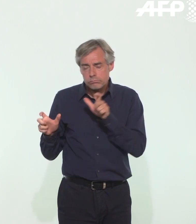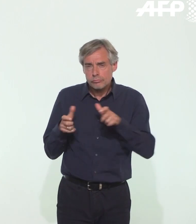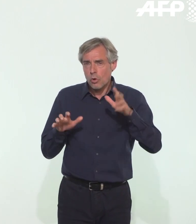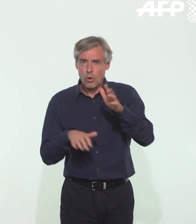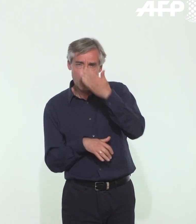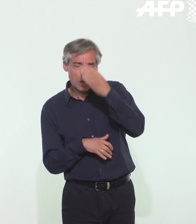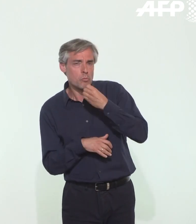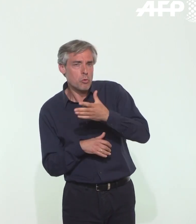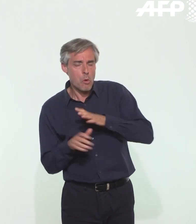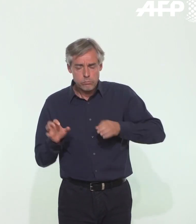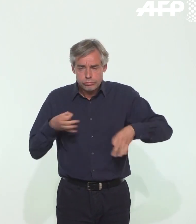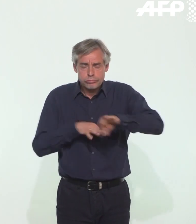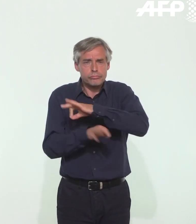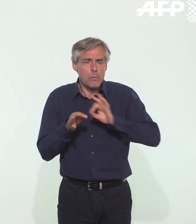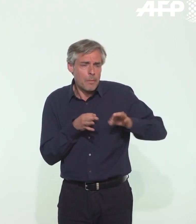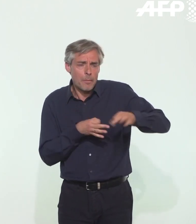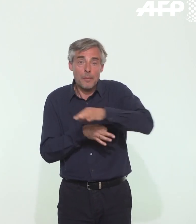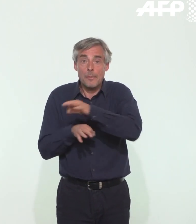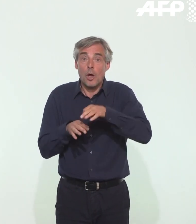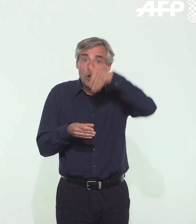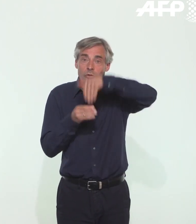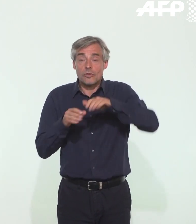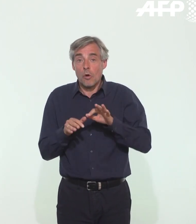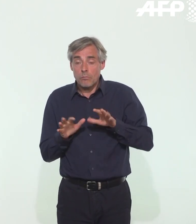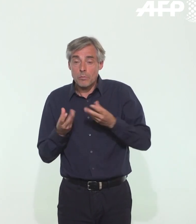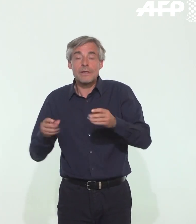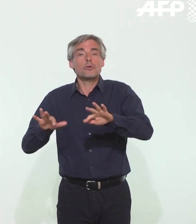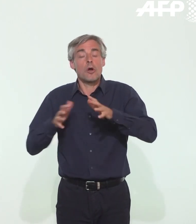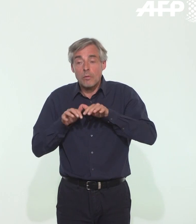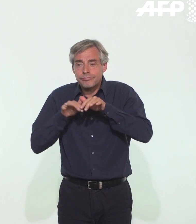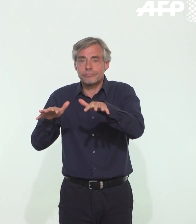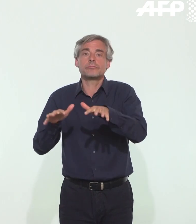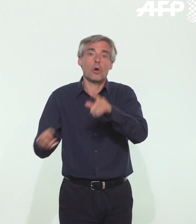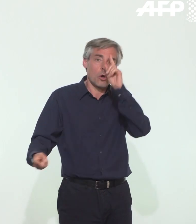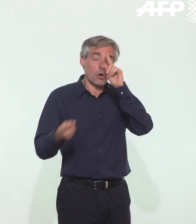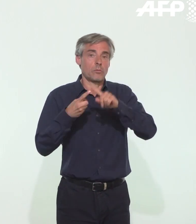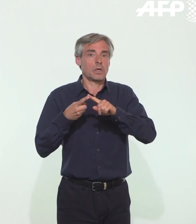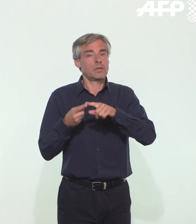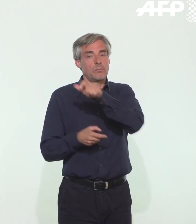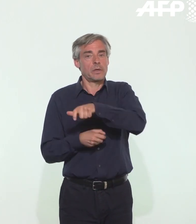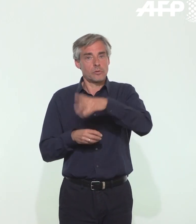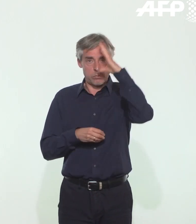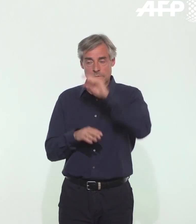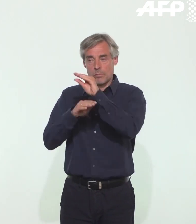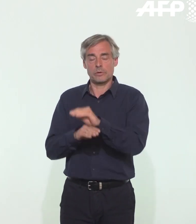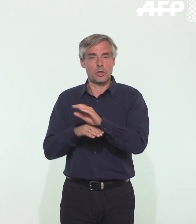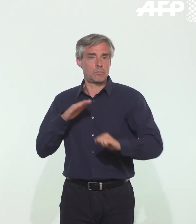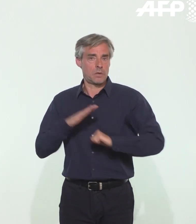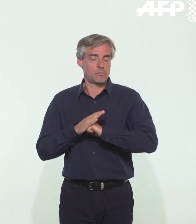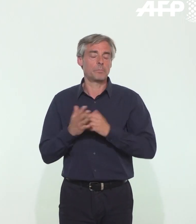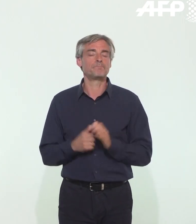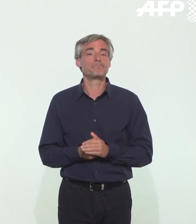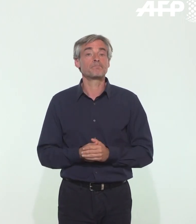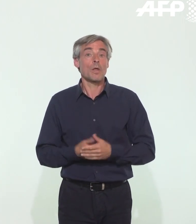connaître la diffusion du virus au sein de cette population et l'immunité de nos professionnels. Nous pourrons donc savoir